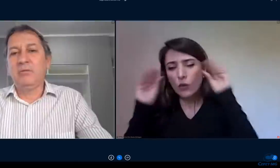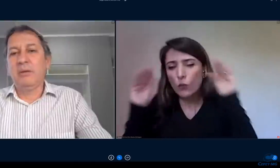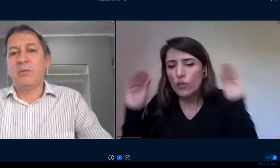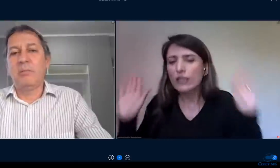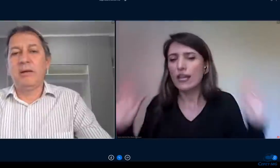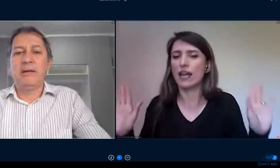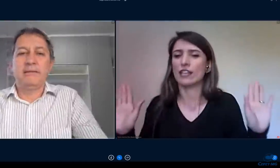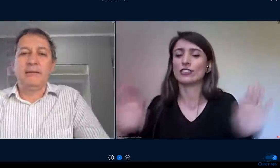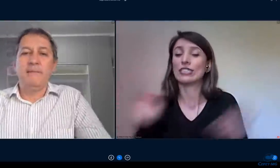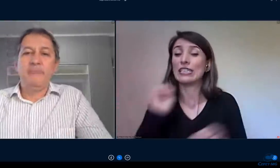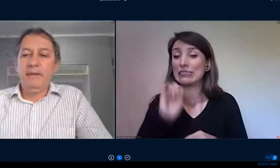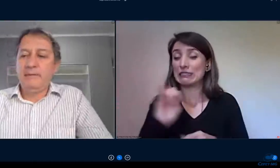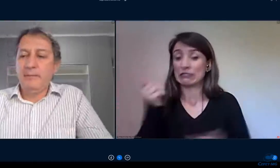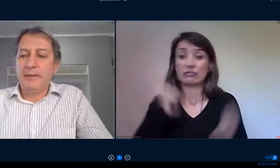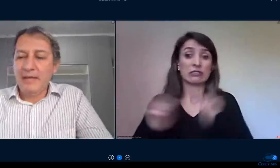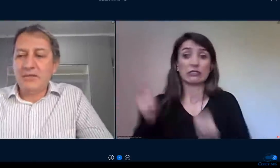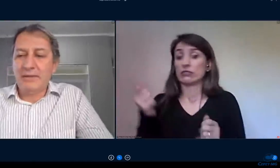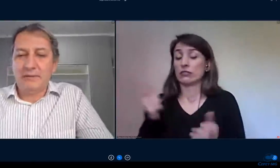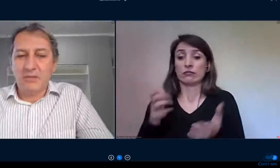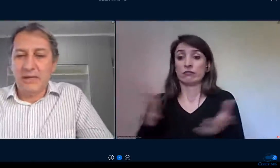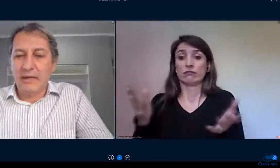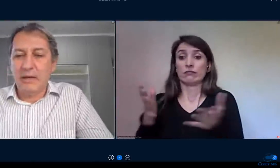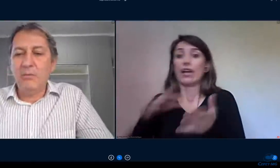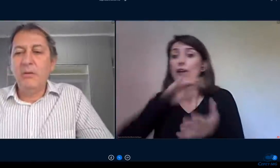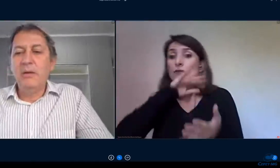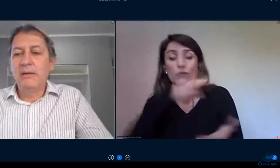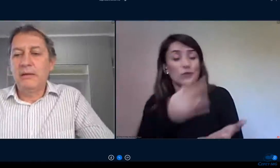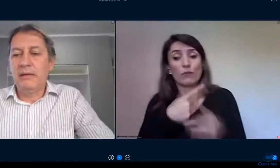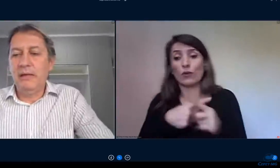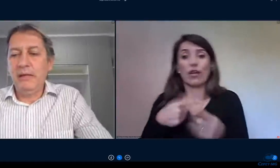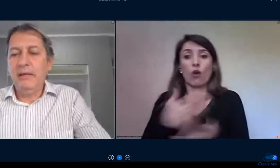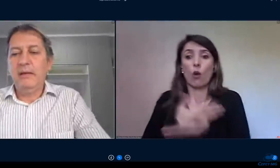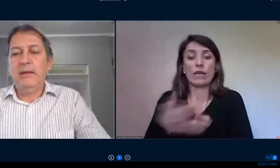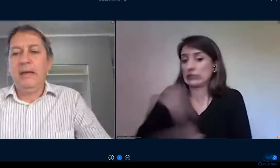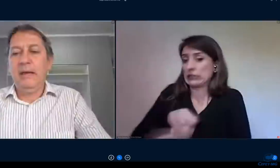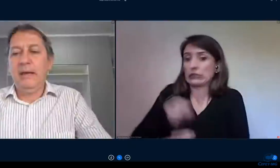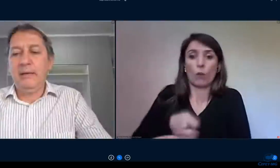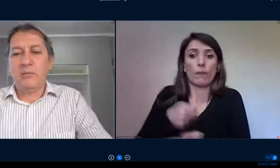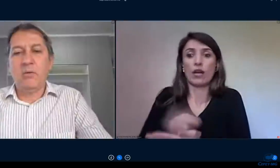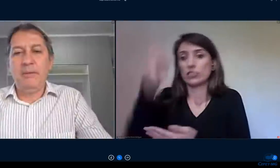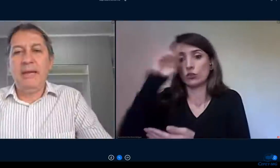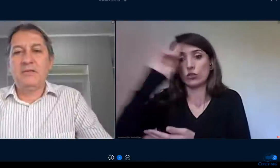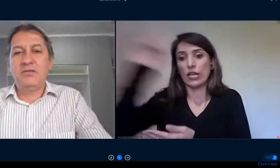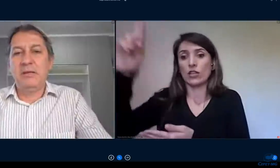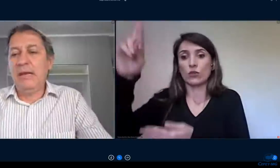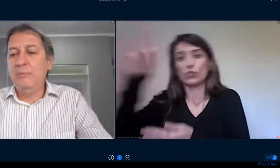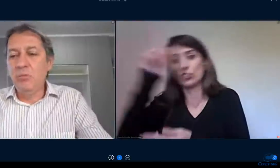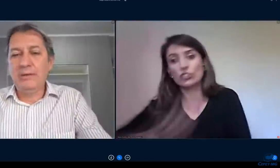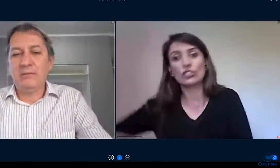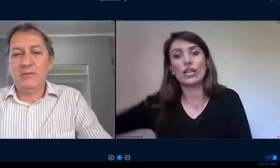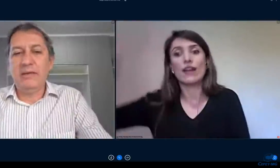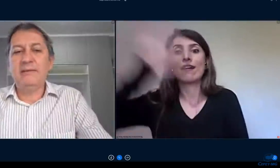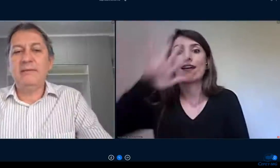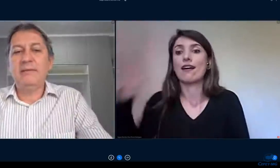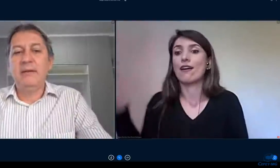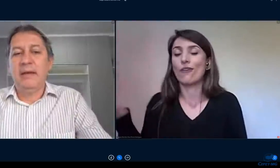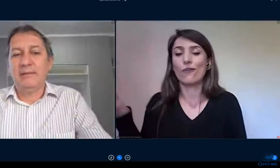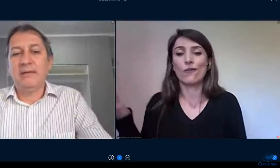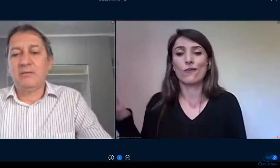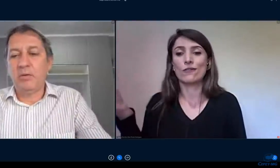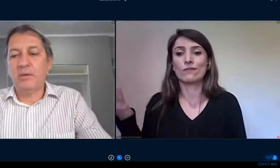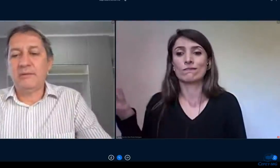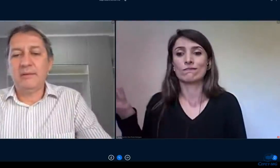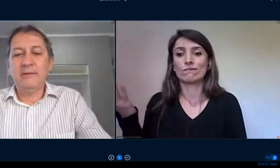tendo uma cobrança em cima da direção geral que compete em muitas vezes